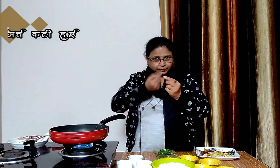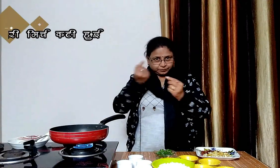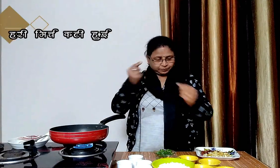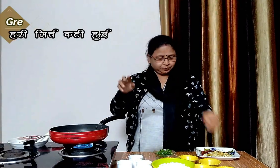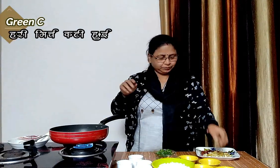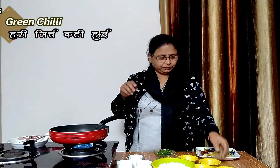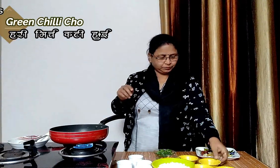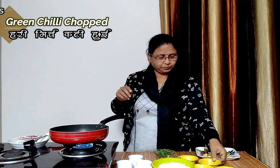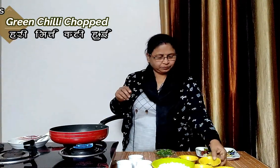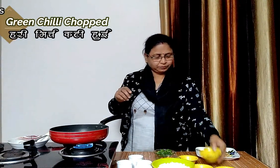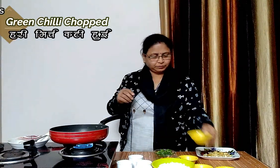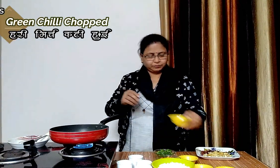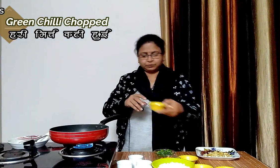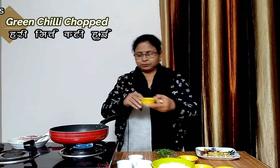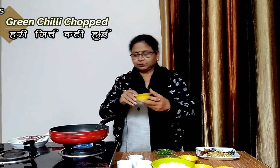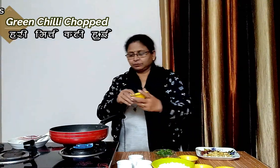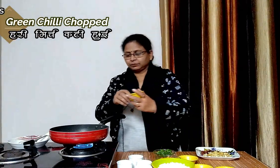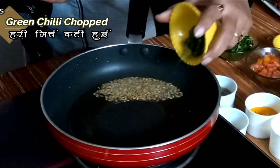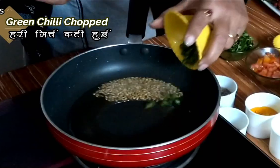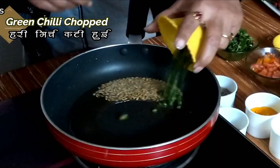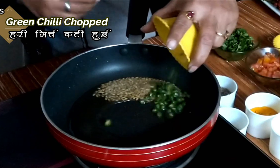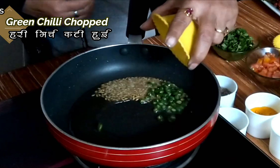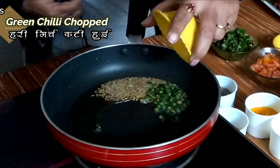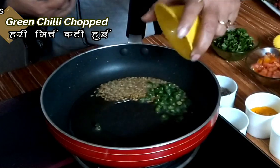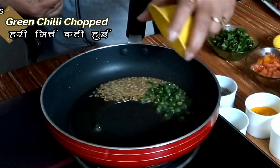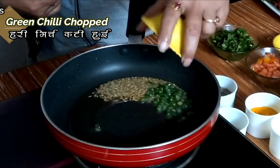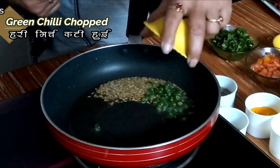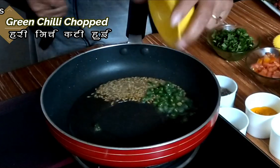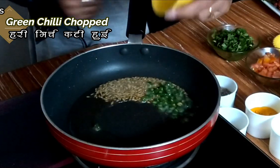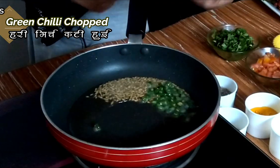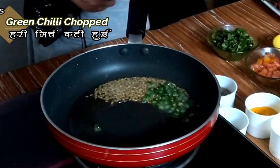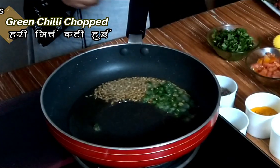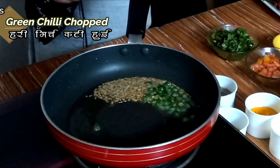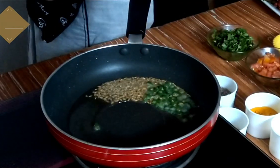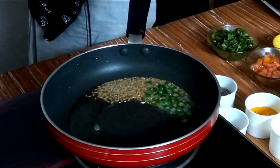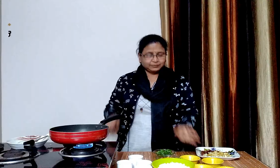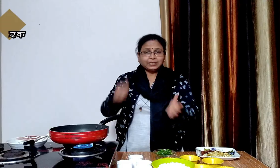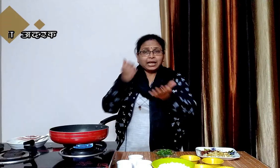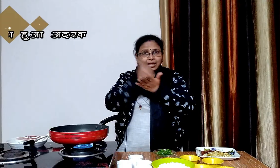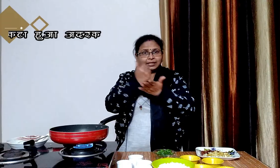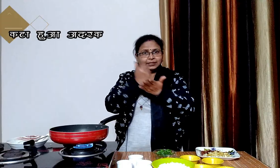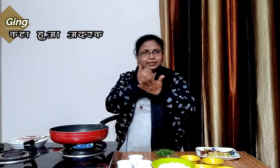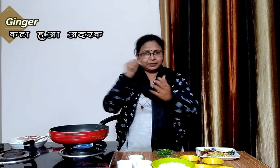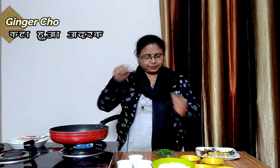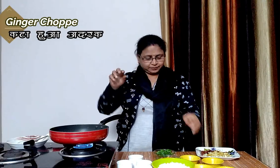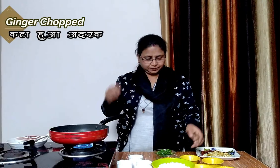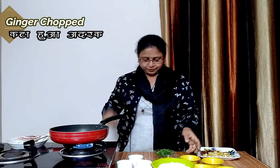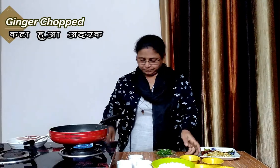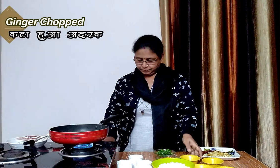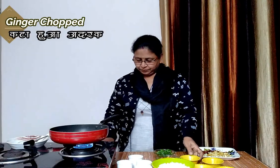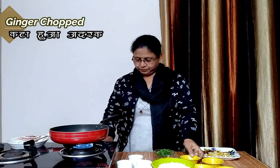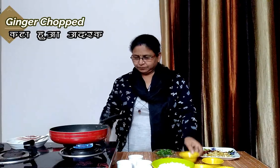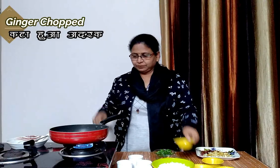एक बारी कटा हुआ अद्रक